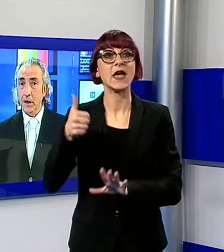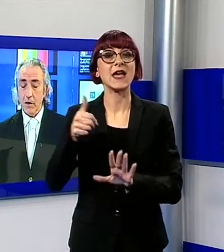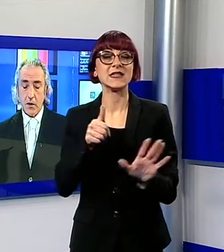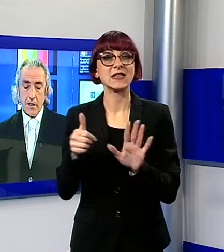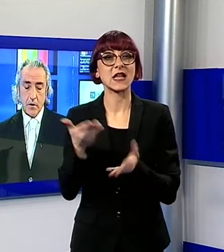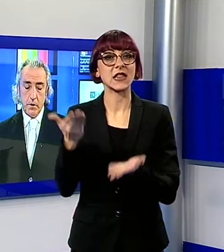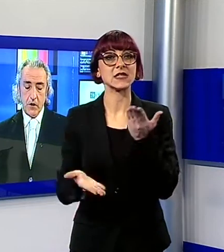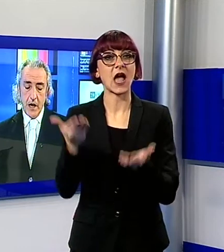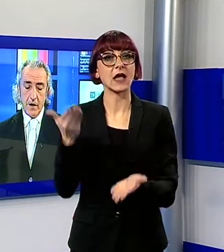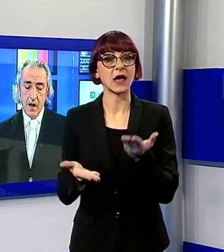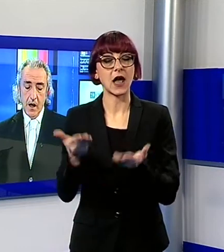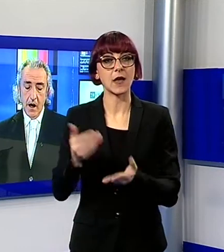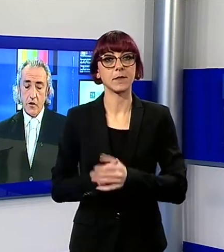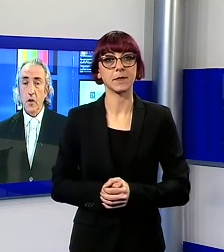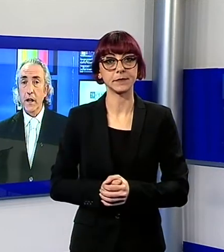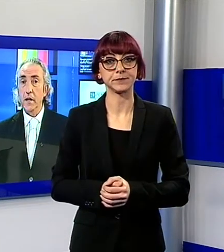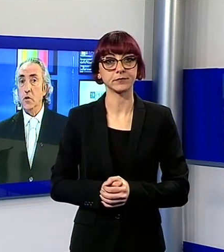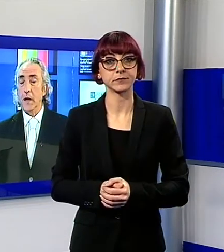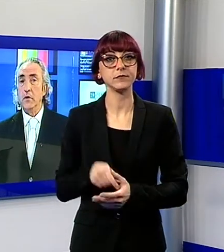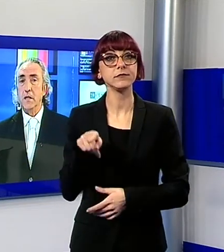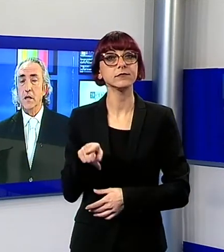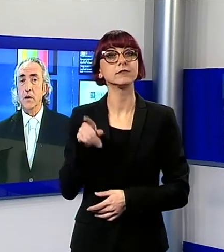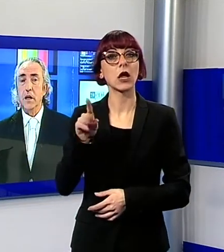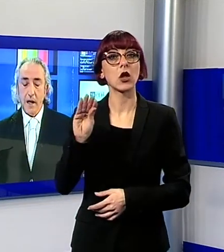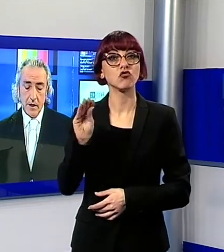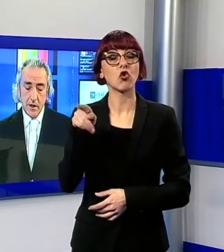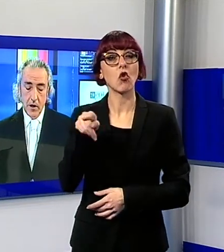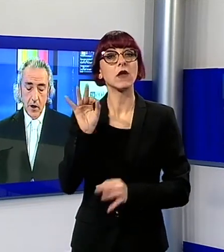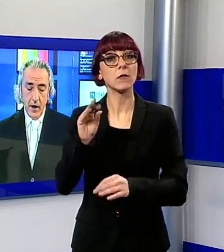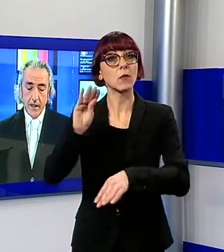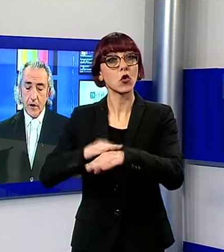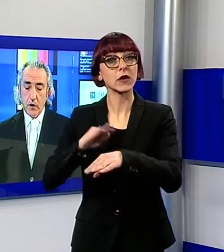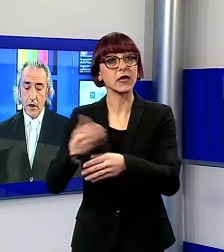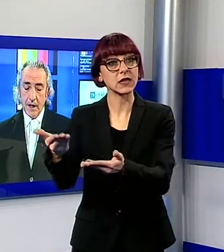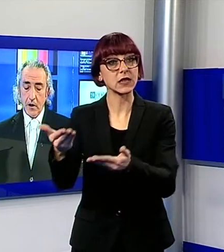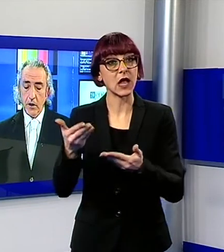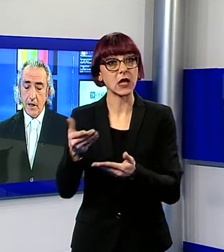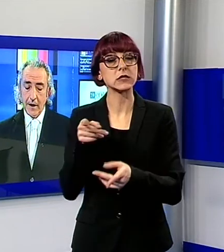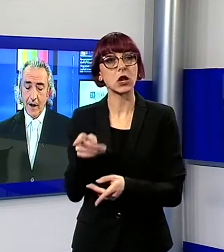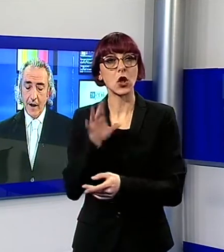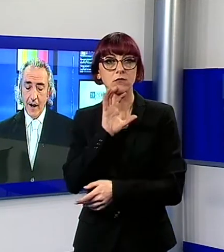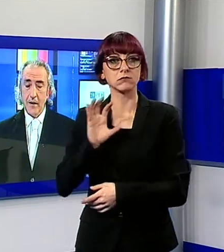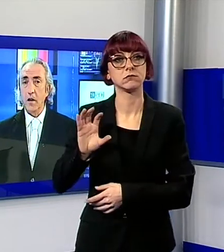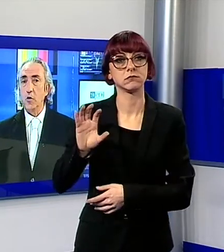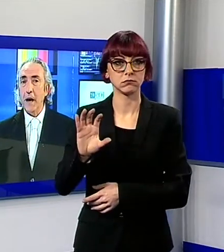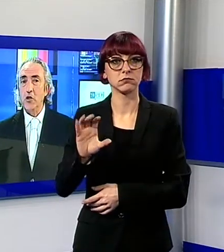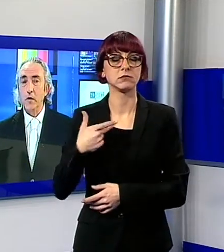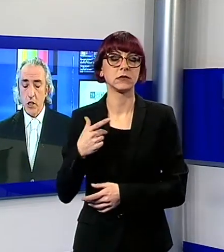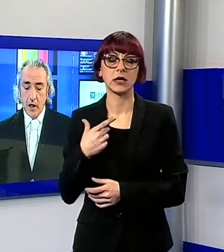della sostanza stupefacente. Al giovane, risultato essere un richiedente asilo, è stata contestata l'aggravante dello spaccio vicino alle